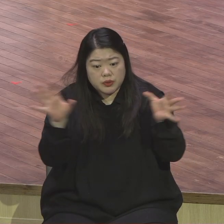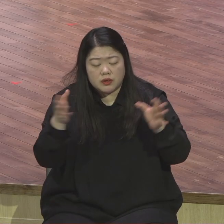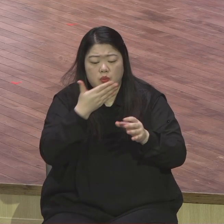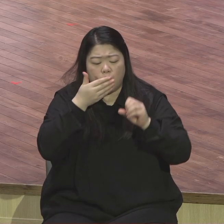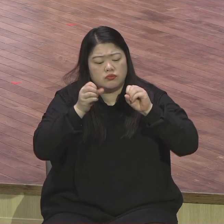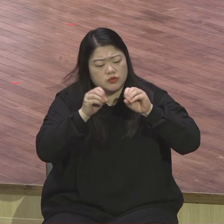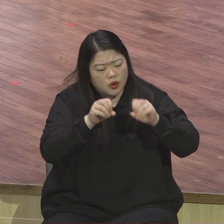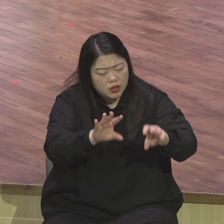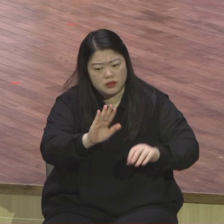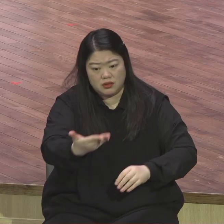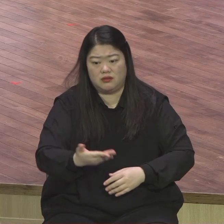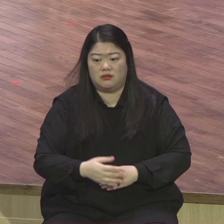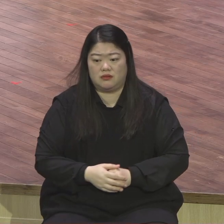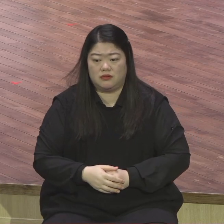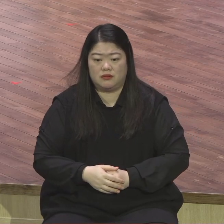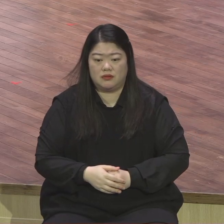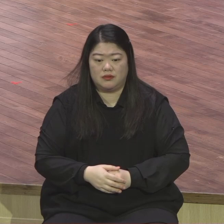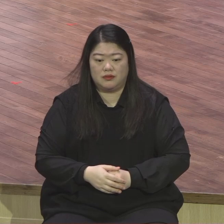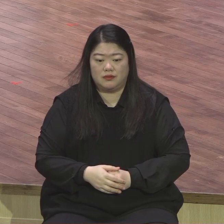예비당 만들어버려 교수를